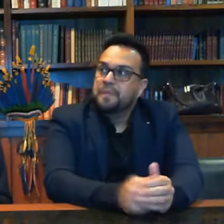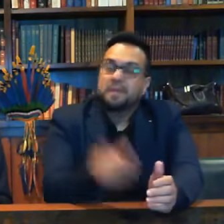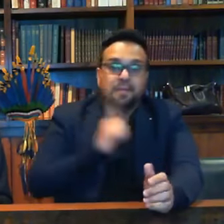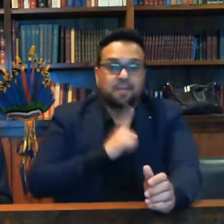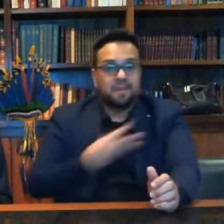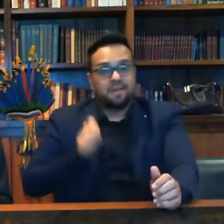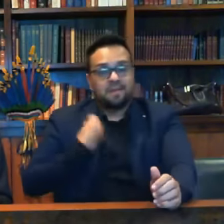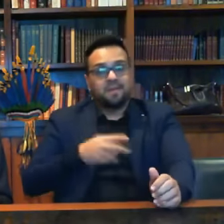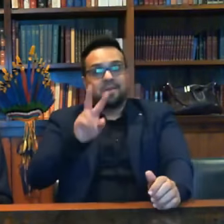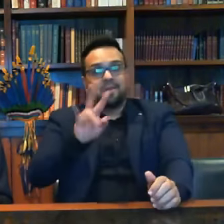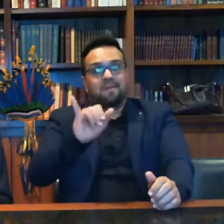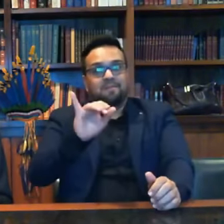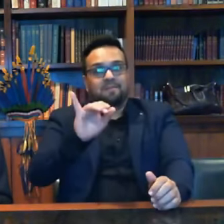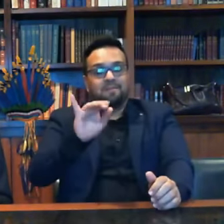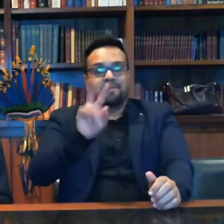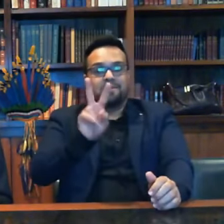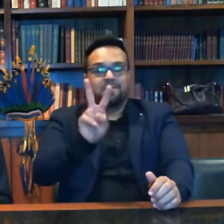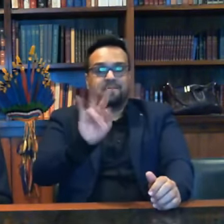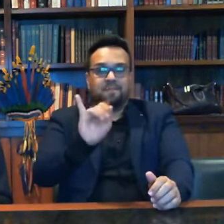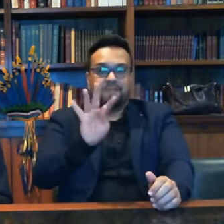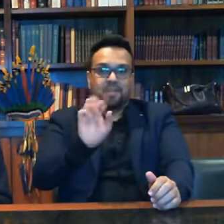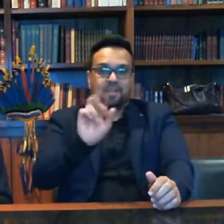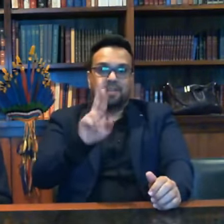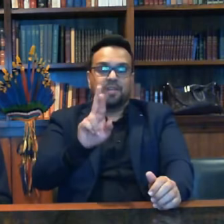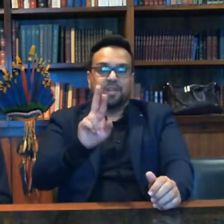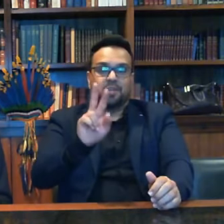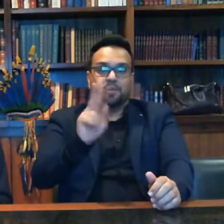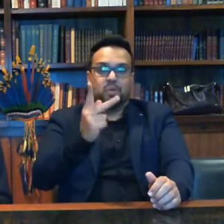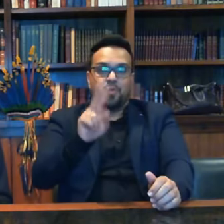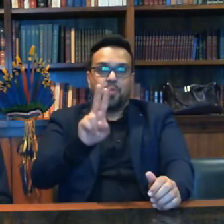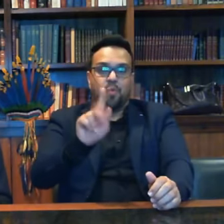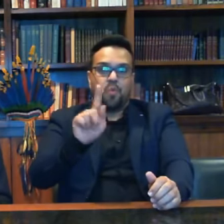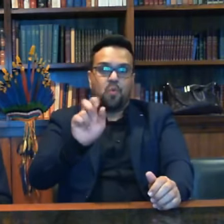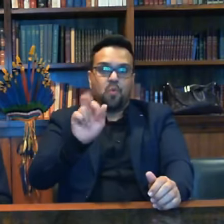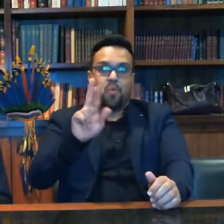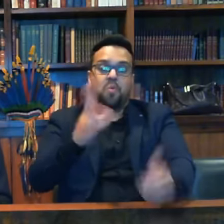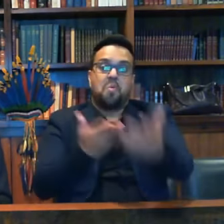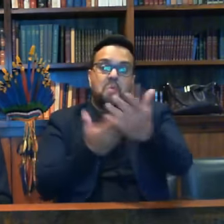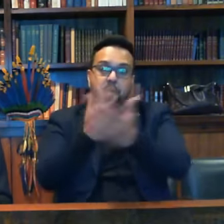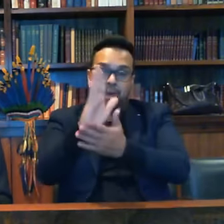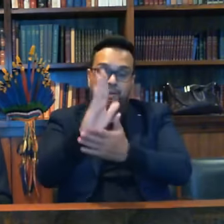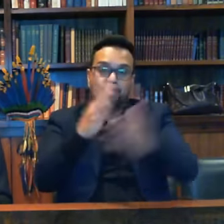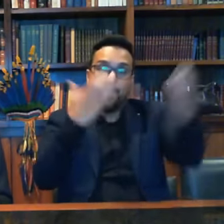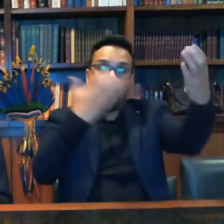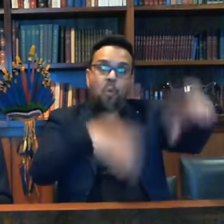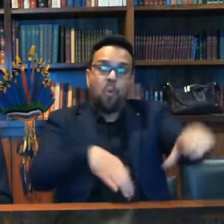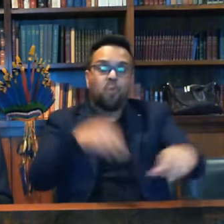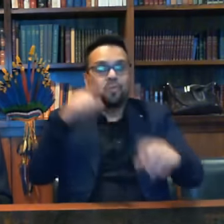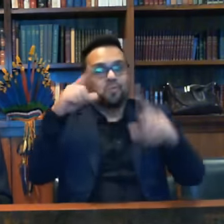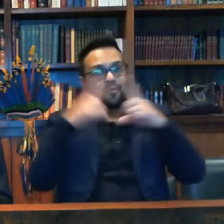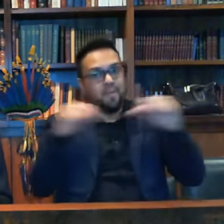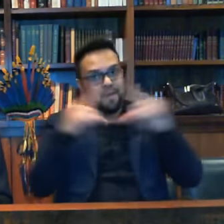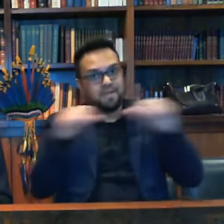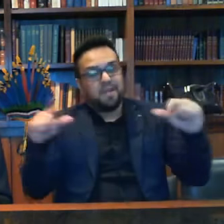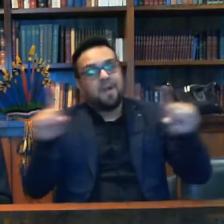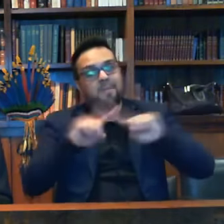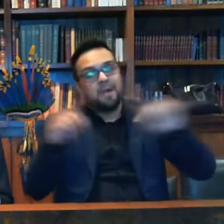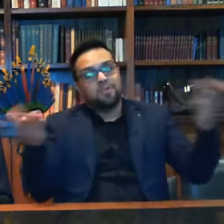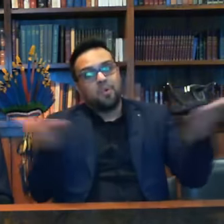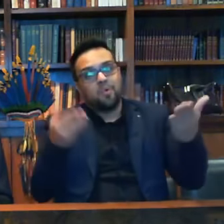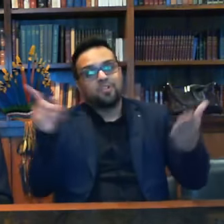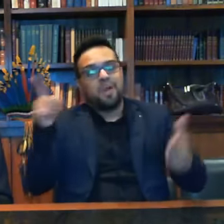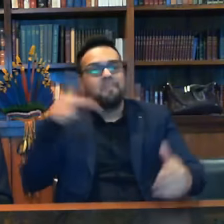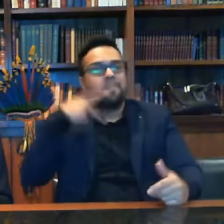demissão do exército quando passou no concurso público aqui em Brasília e hoje aqui é um